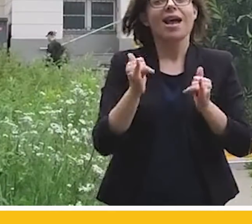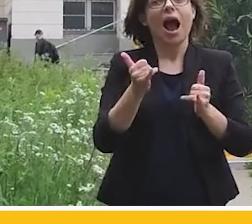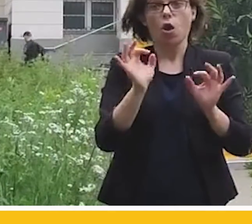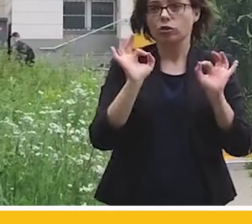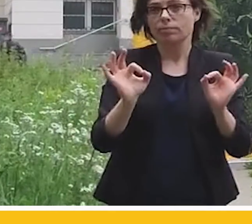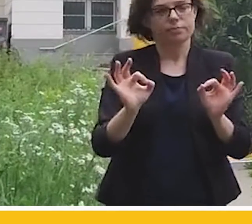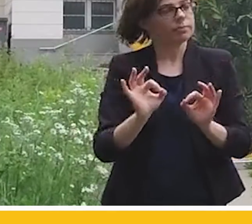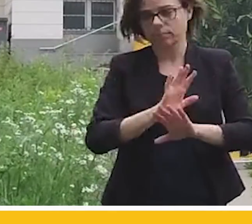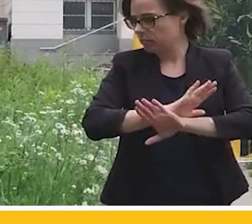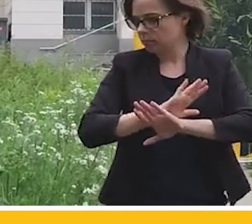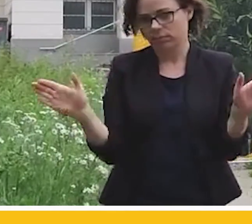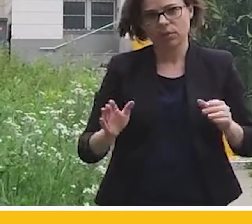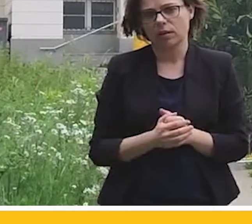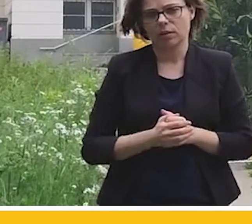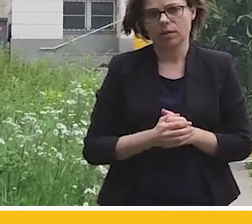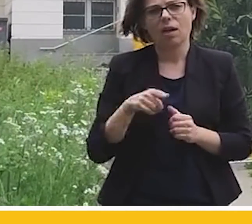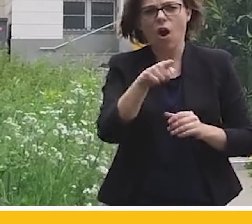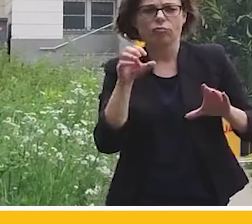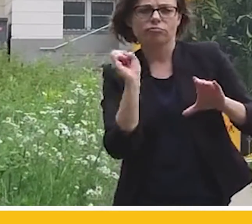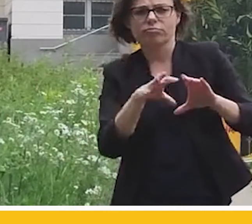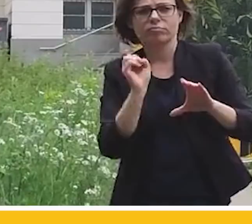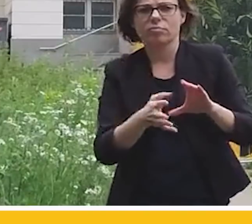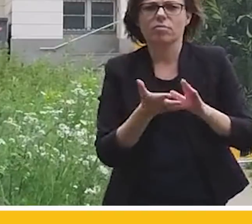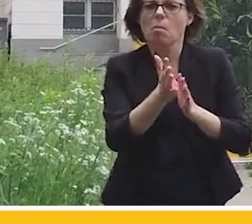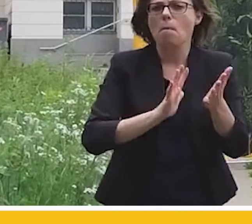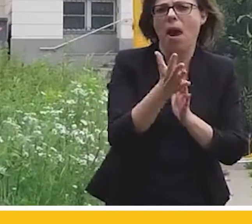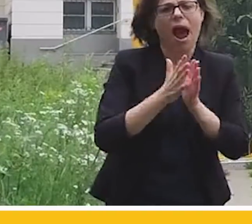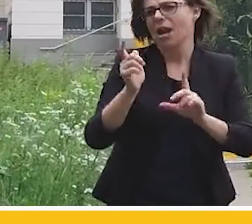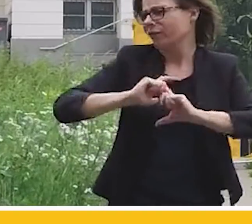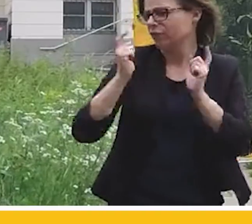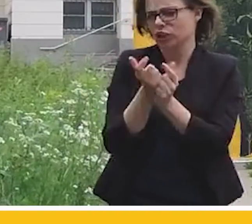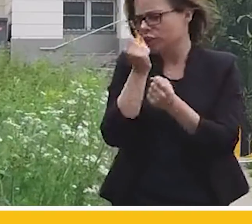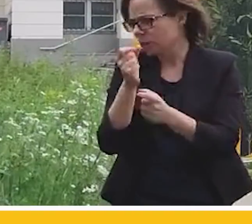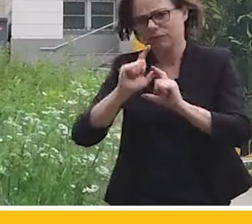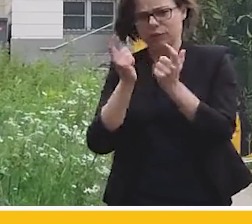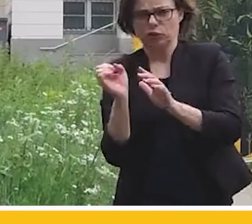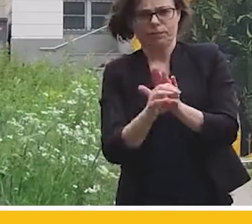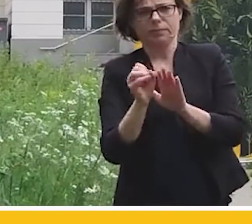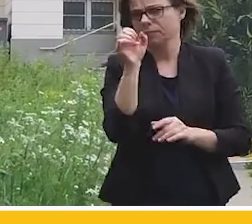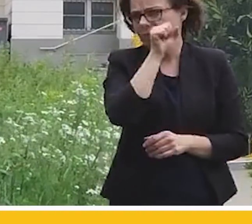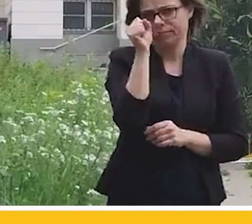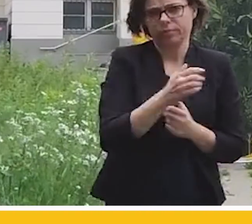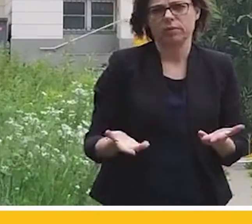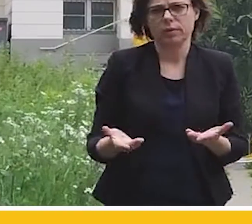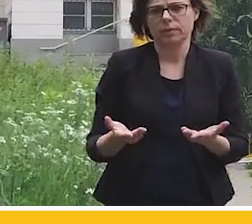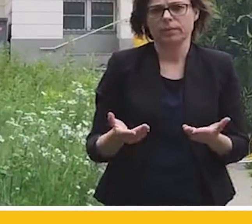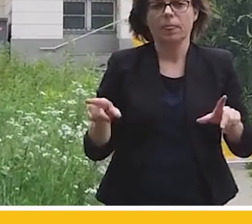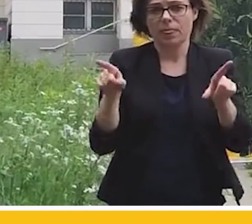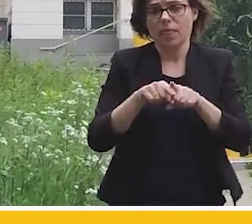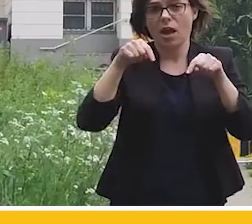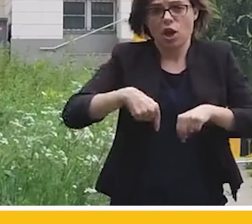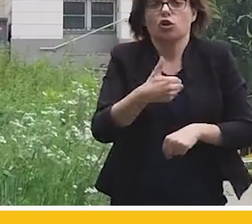Żadnych norm jakości. Palą wszystko i wszystkim. Oprócz tego staliśmy się miejscem, do którego